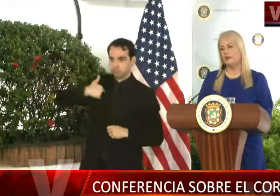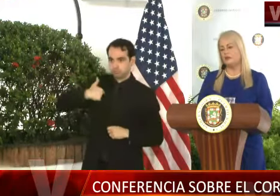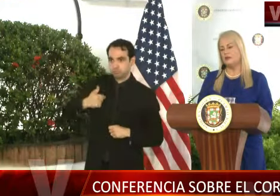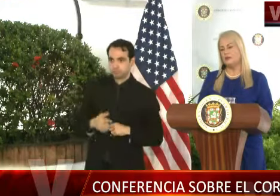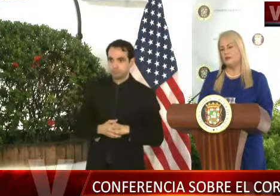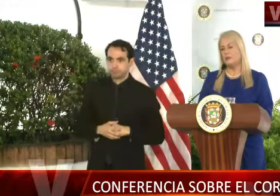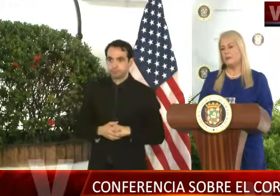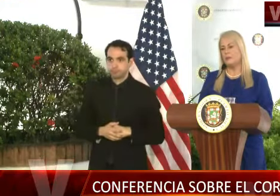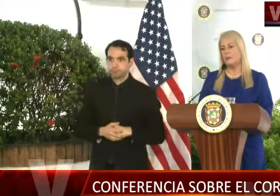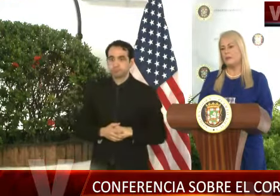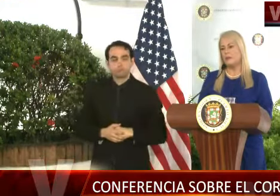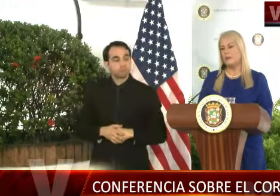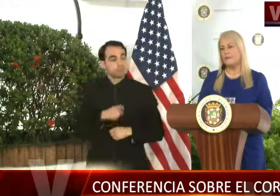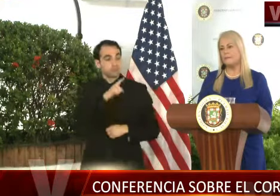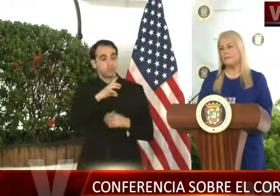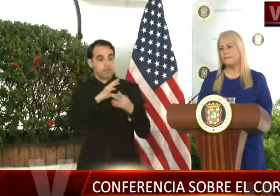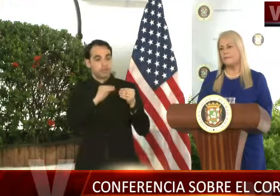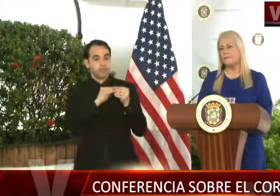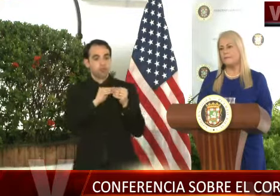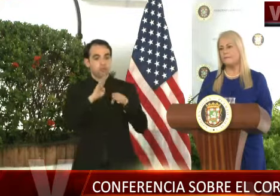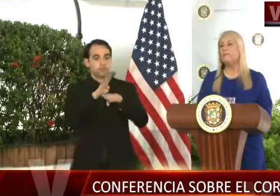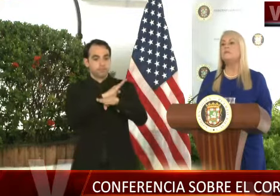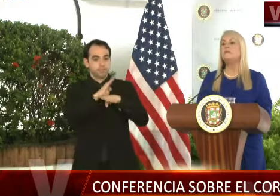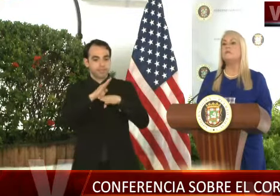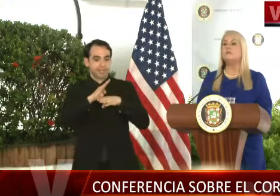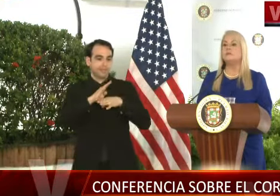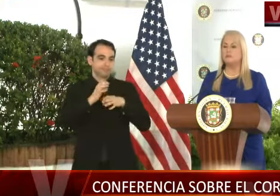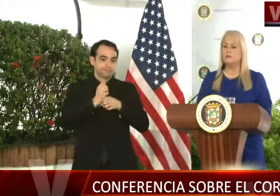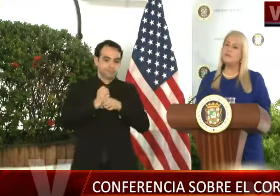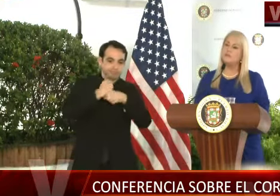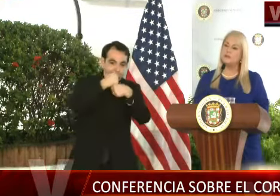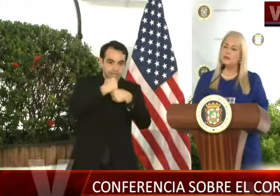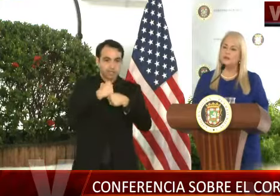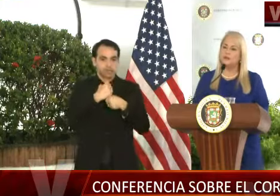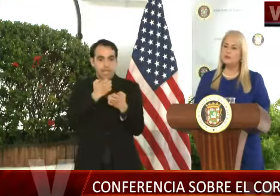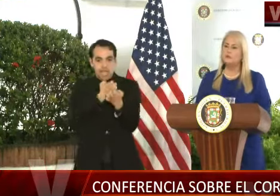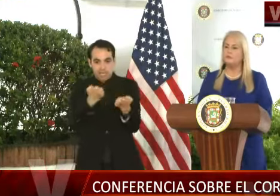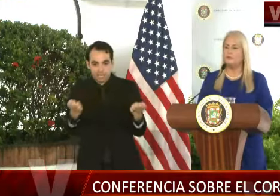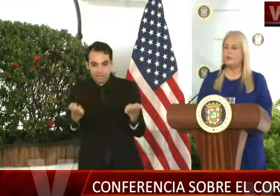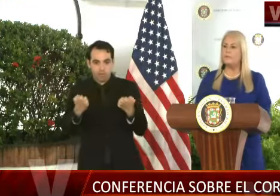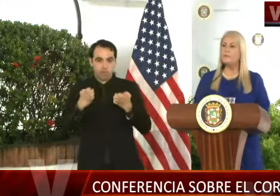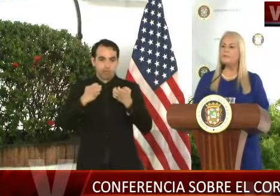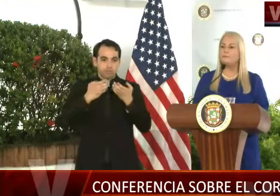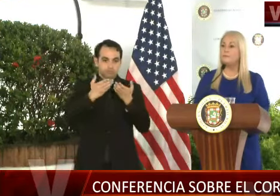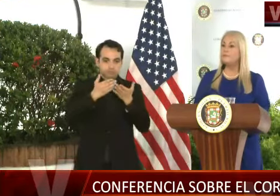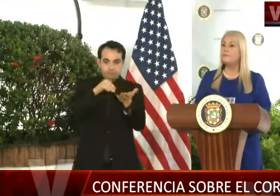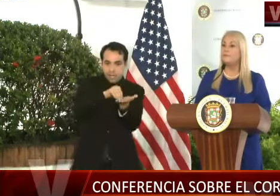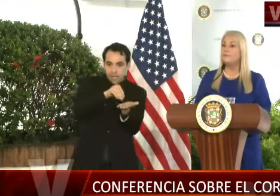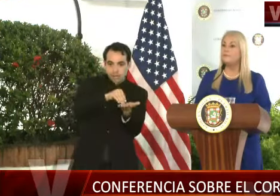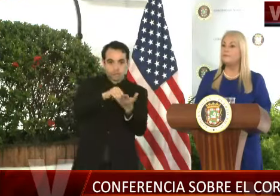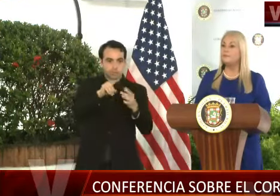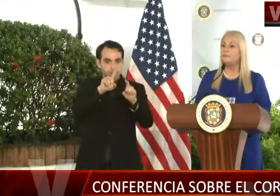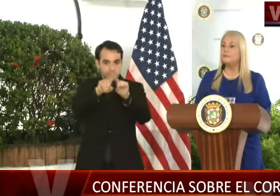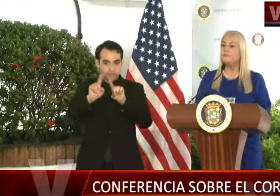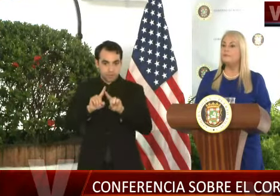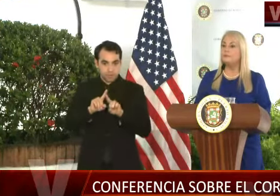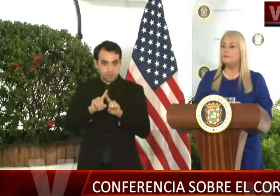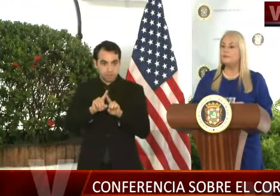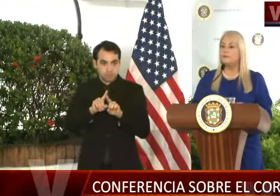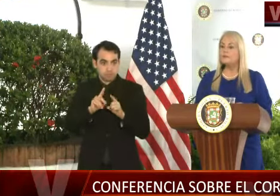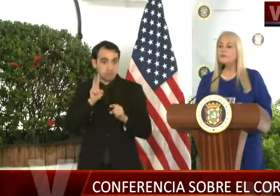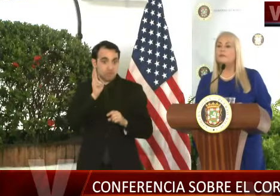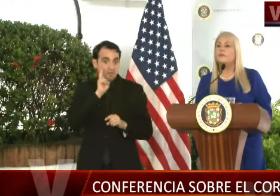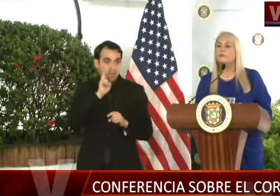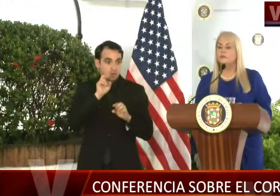empresas que en Puerto Rico manufacturan equipo médico y de otras que tienen que ver con eso, para ver cómo los pueden ayudar a